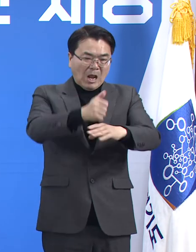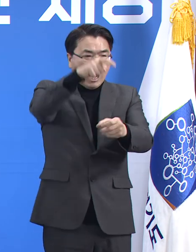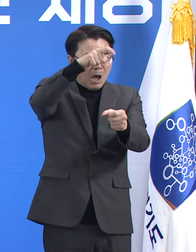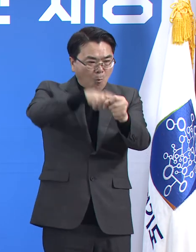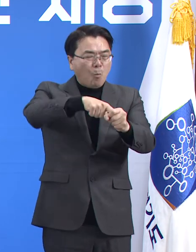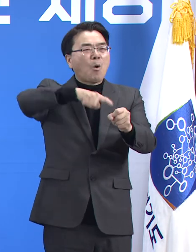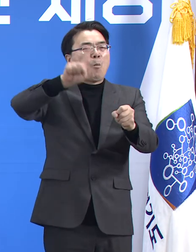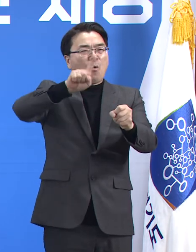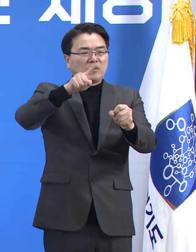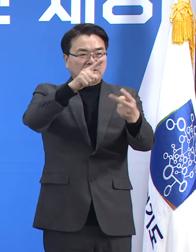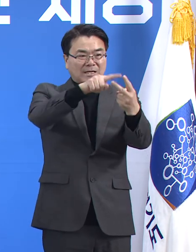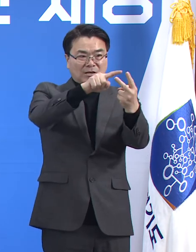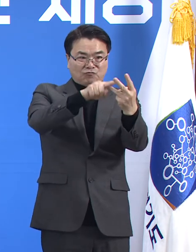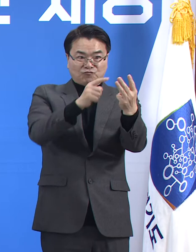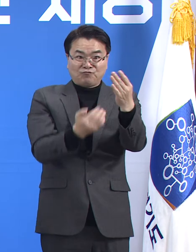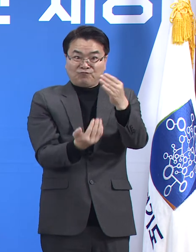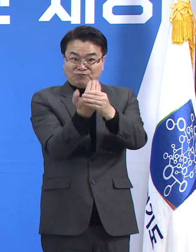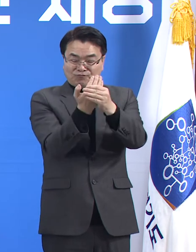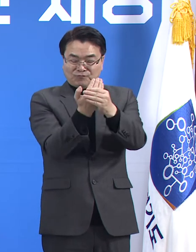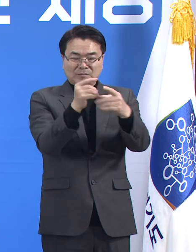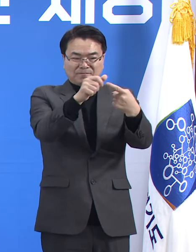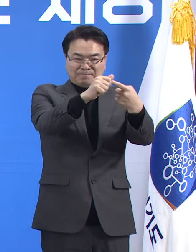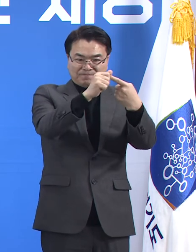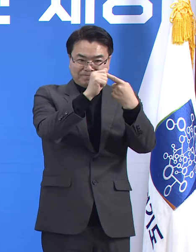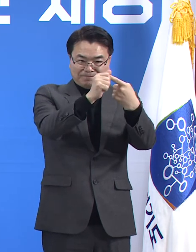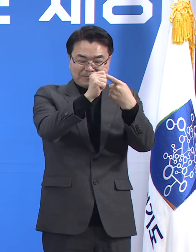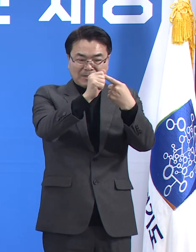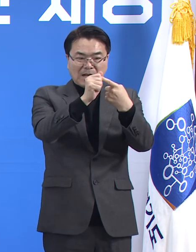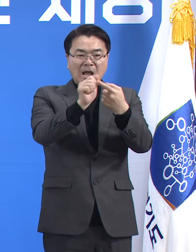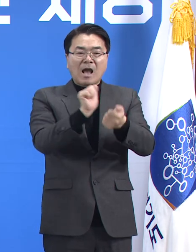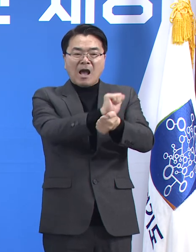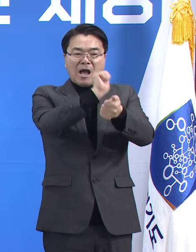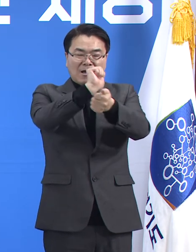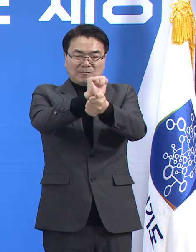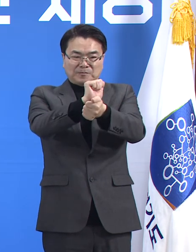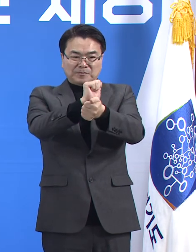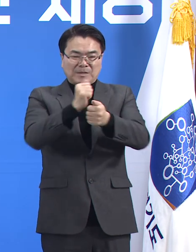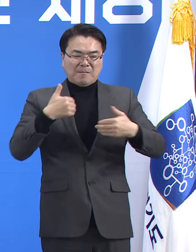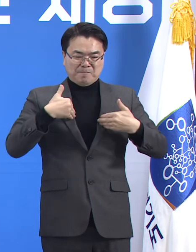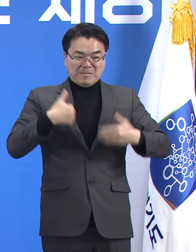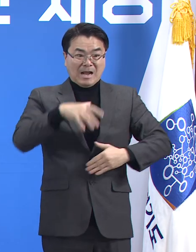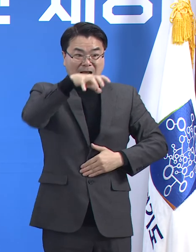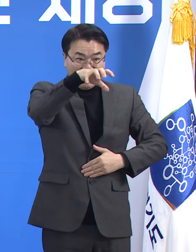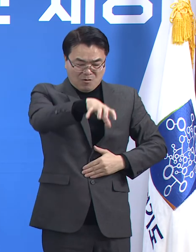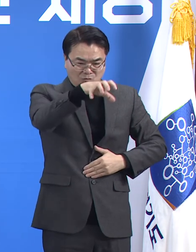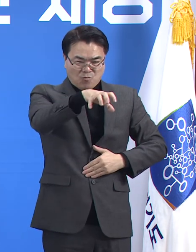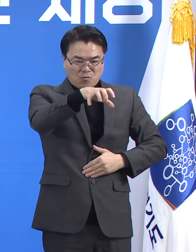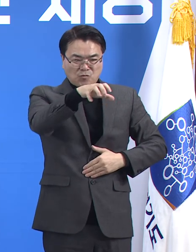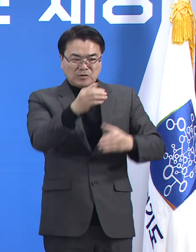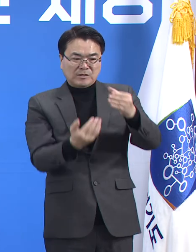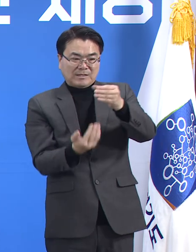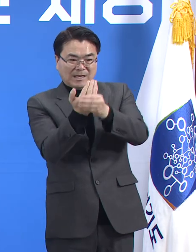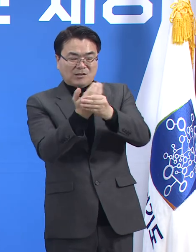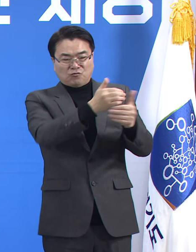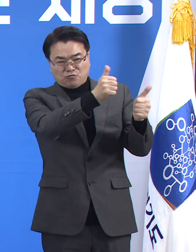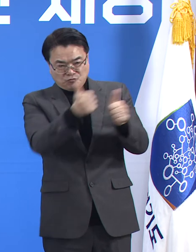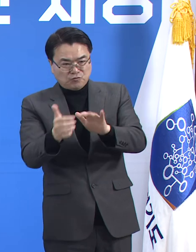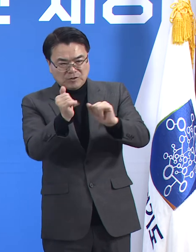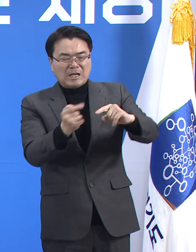첫째, 감염 취약시설 관련 사망자를 전체 사망의 3분의 1 이하로 조절해내는 것